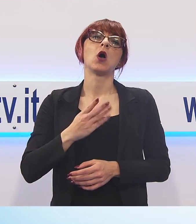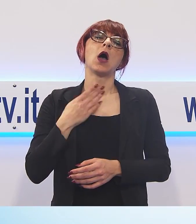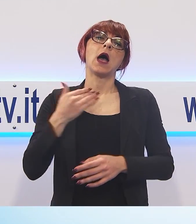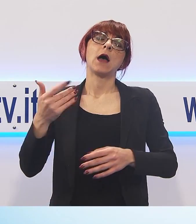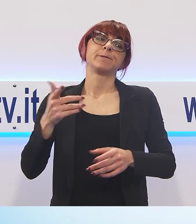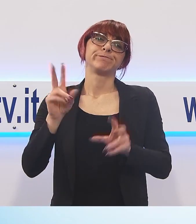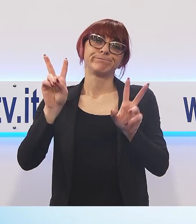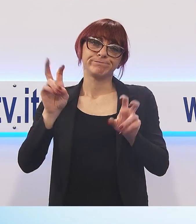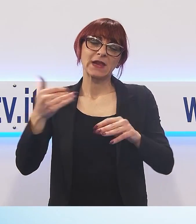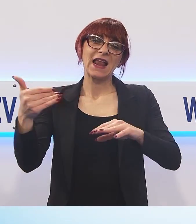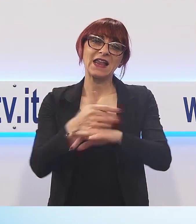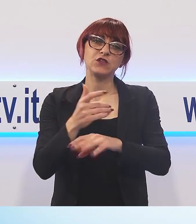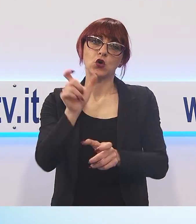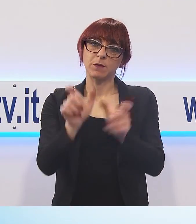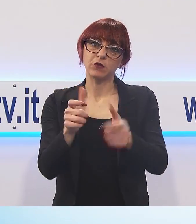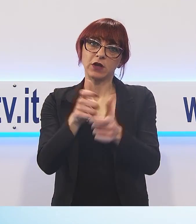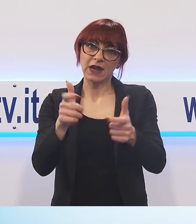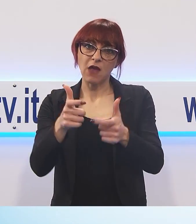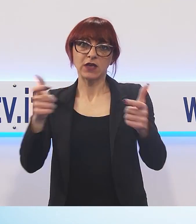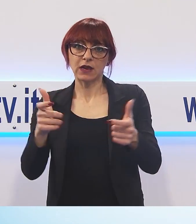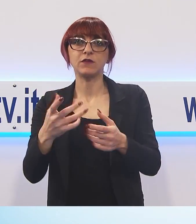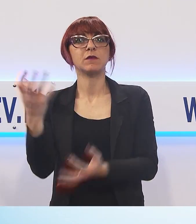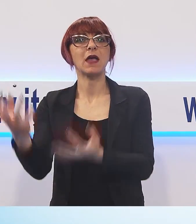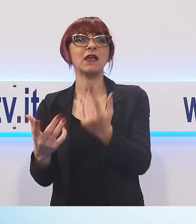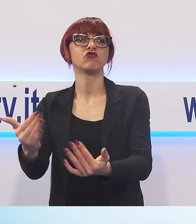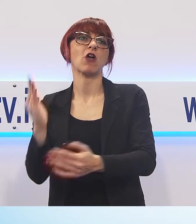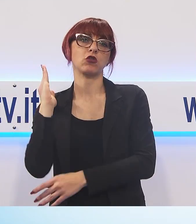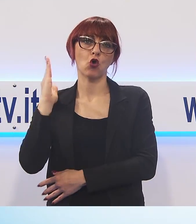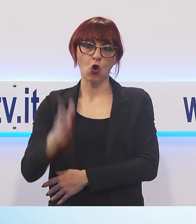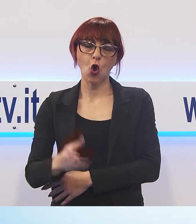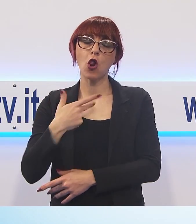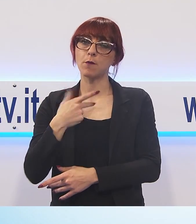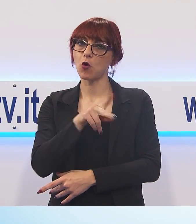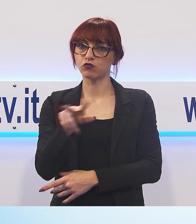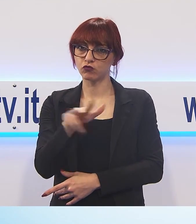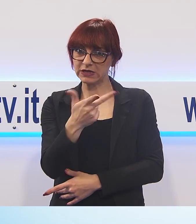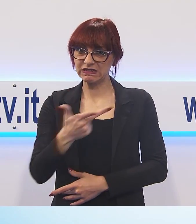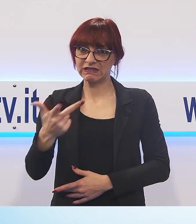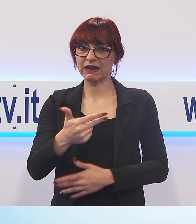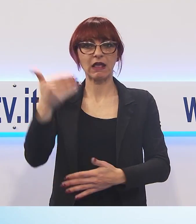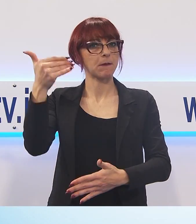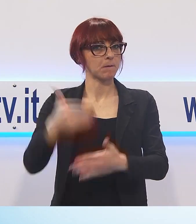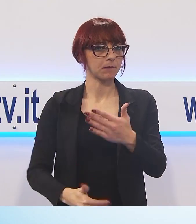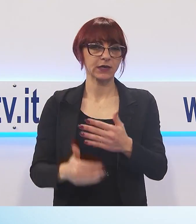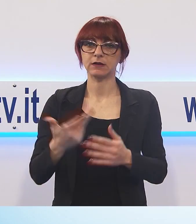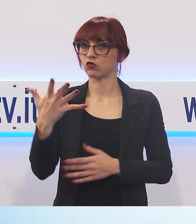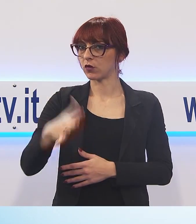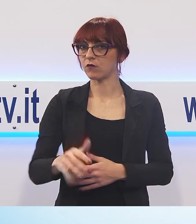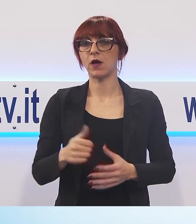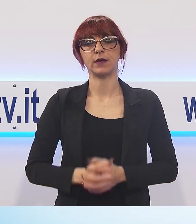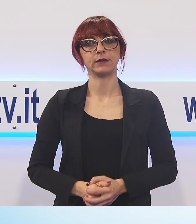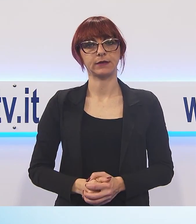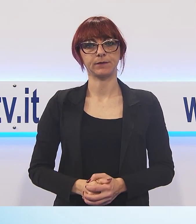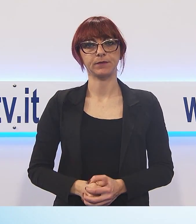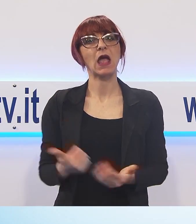personali gravi e gravissime e di incendio colposo. Una ferita aperta per i familiari delle vittime, che non potrà ricucire neppure la riforma della